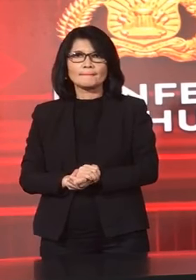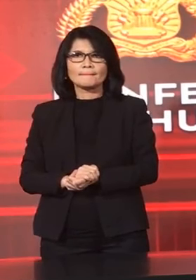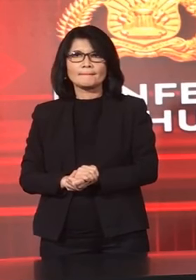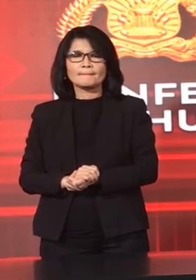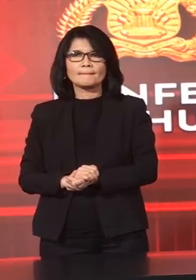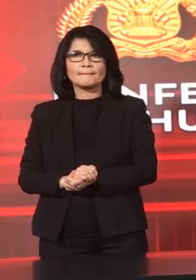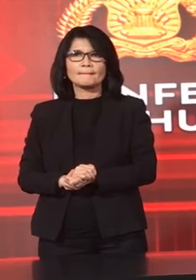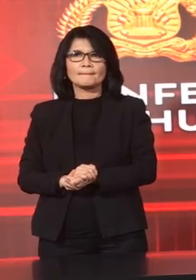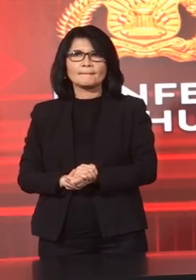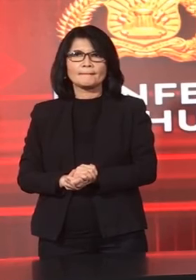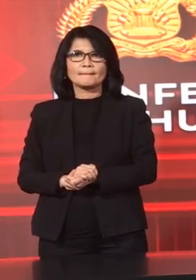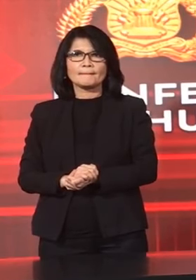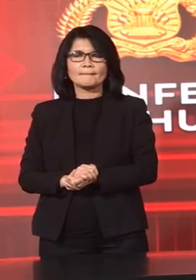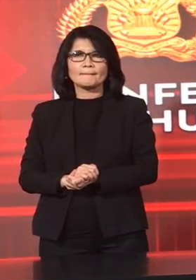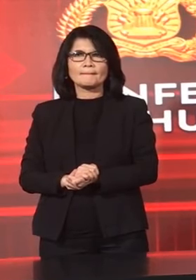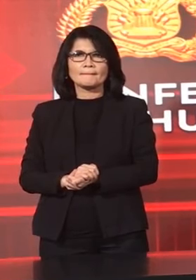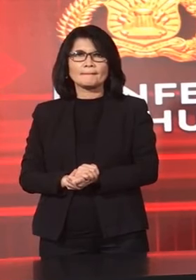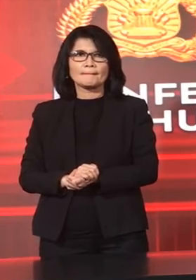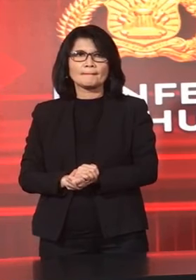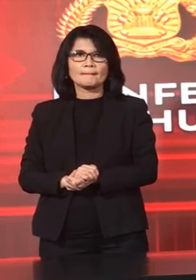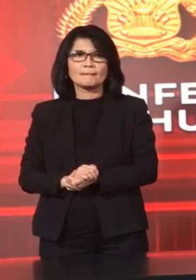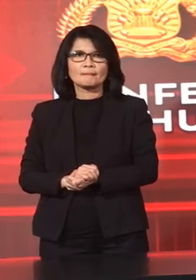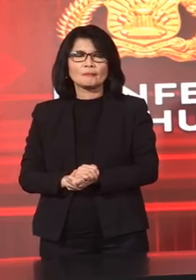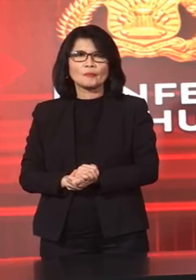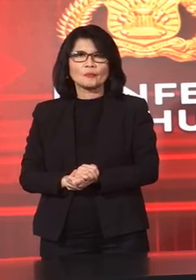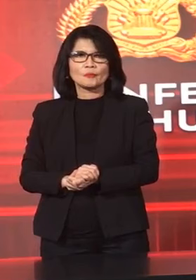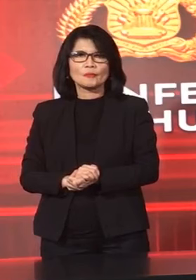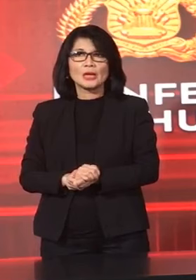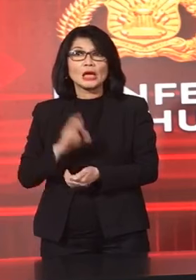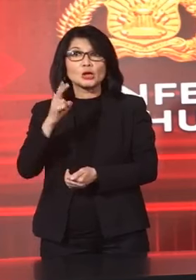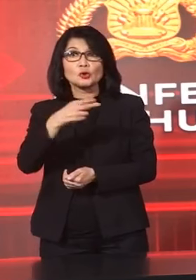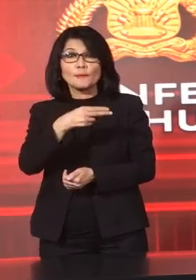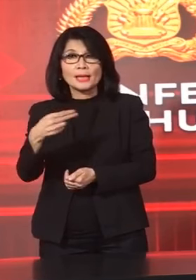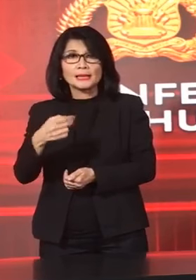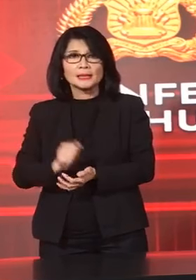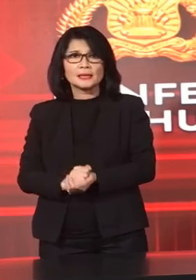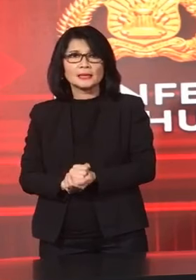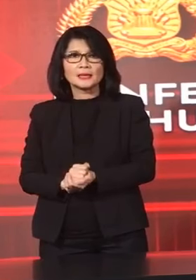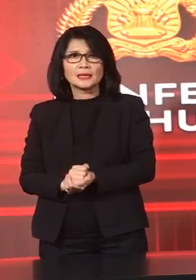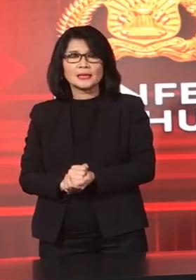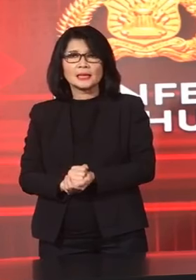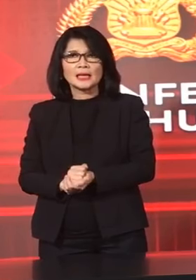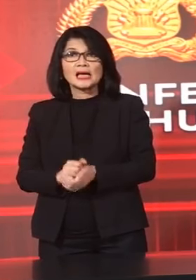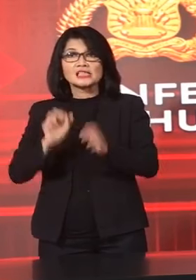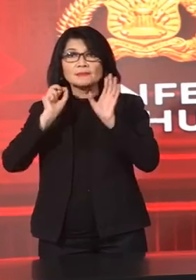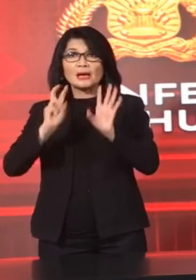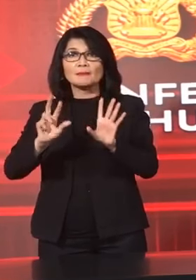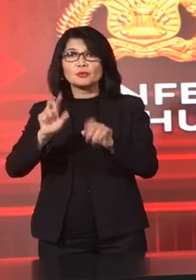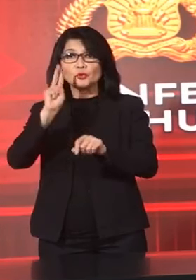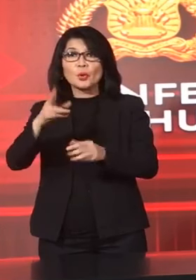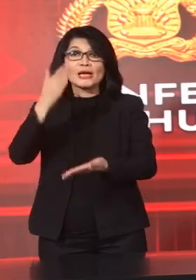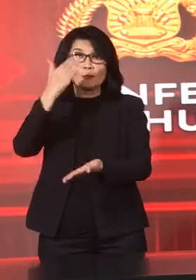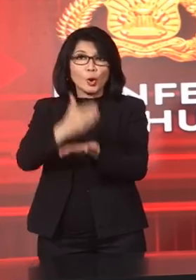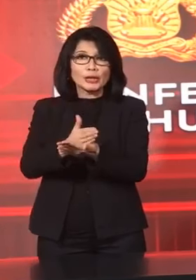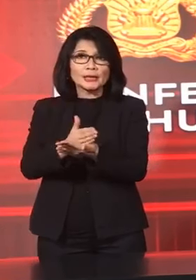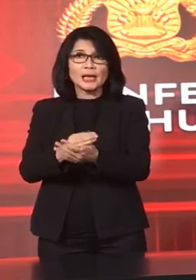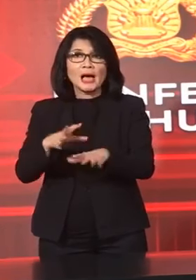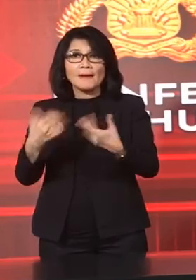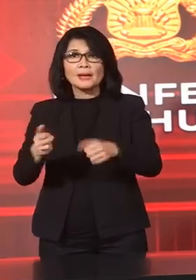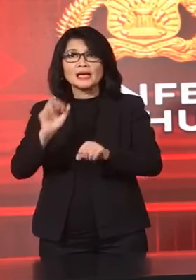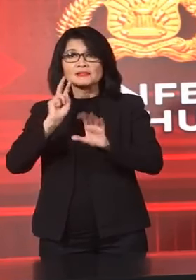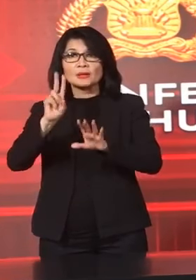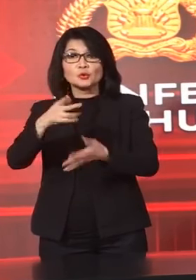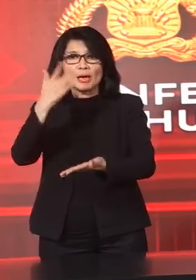Nanti akan Disampaikan Tapi berarti kan Mereka yang diblokir 92 ya Pak Sejauh ini itu Apakah 92